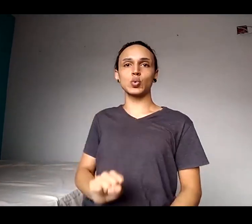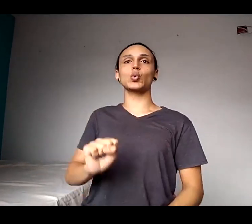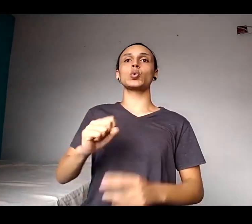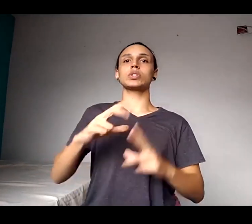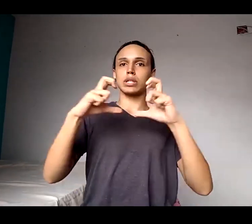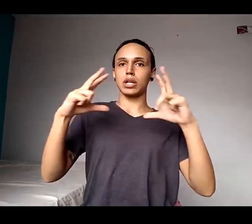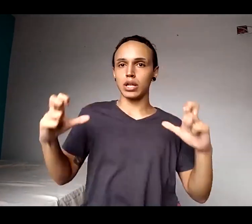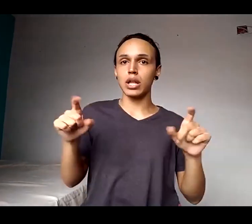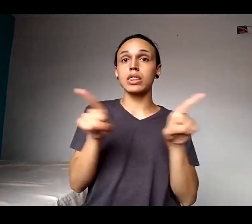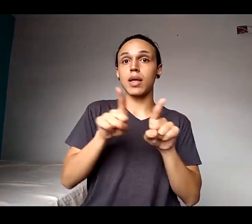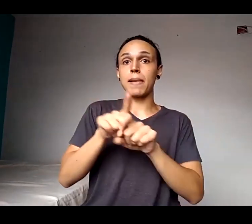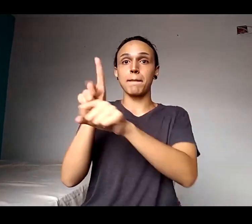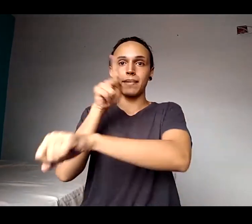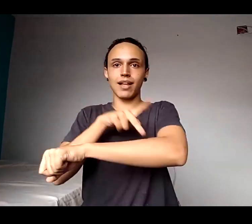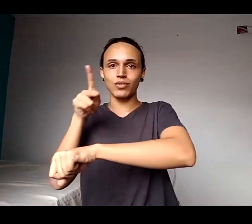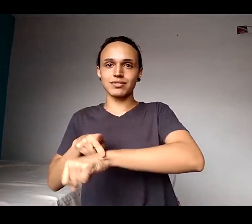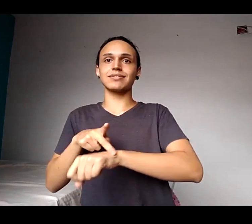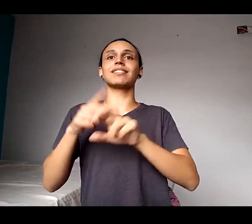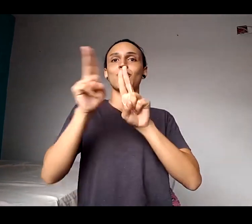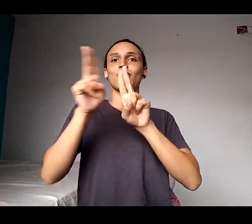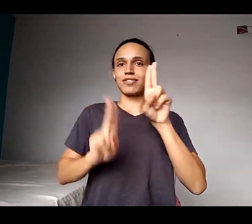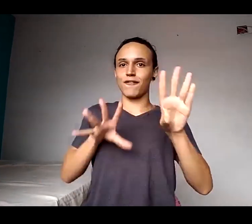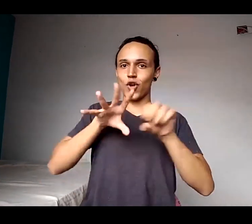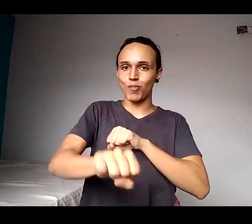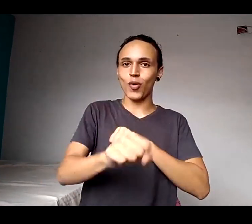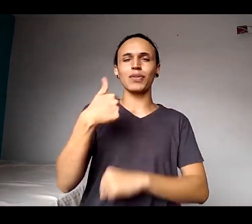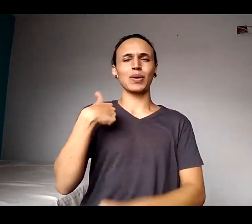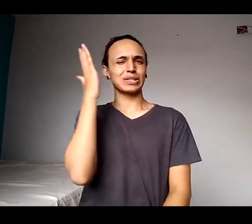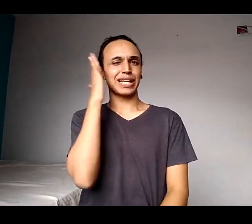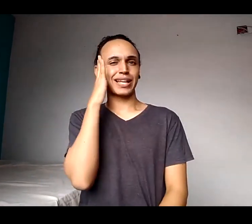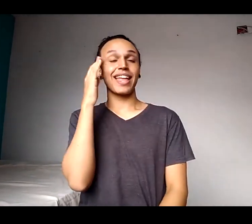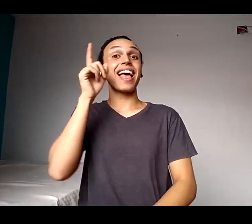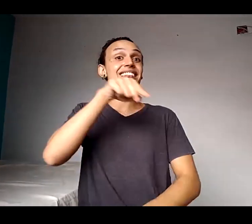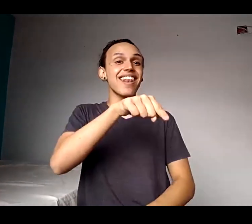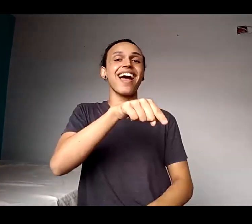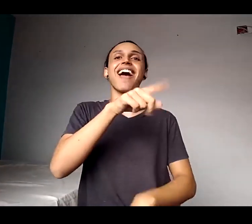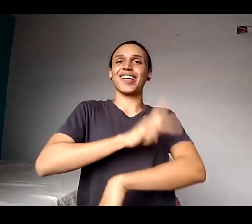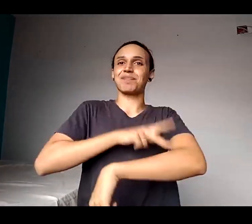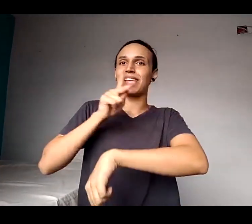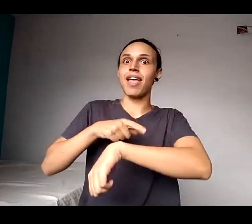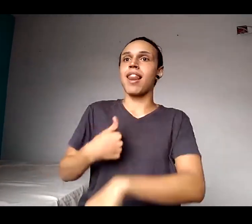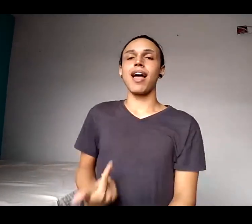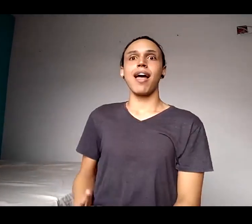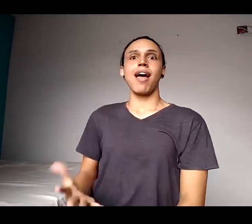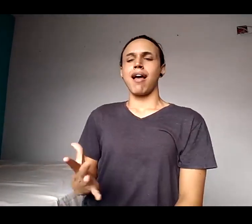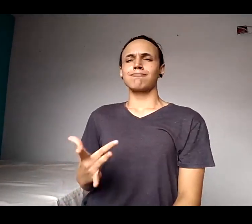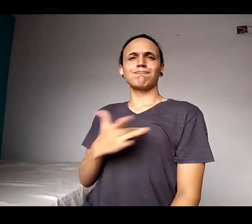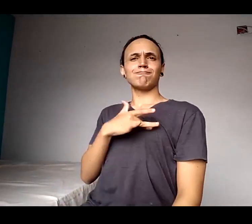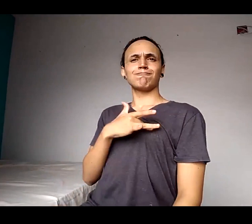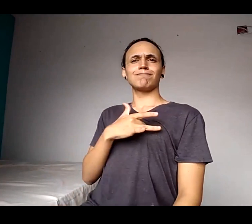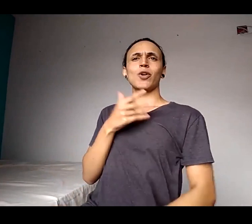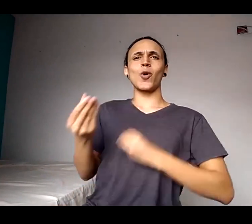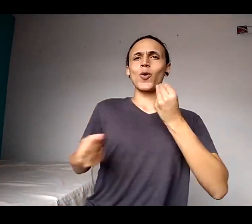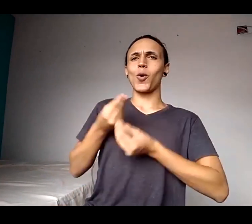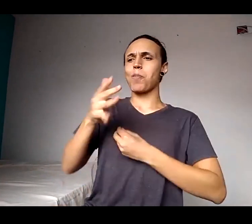do Rio de Janeiro, onde eu sei, porque ela já me contou, que foi onde ela se apaixonou pelo tema da acessibilidade e inclusão. Ela tem